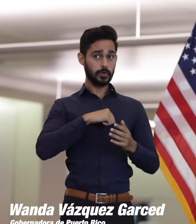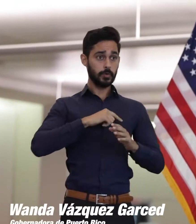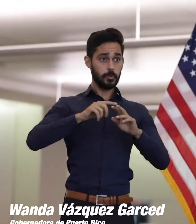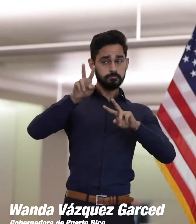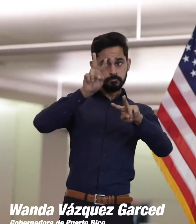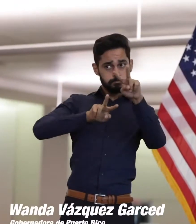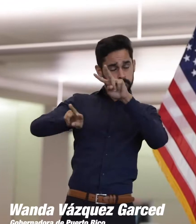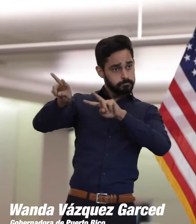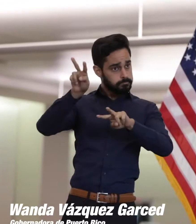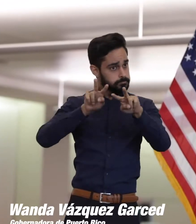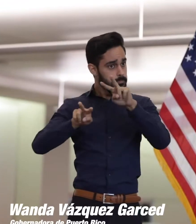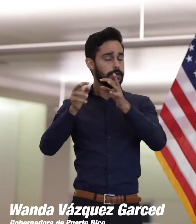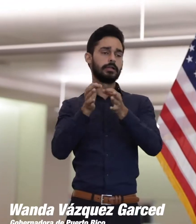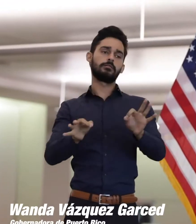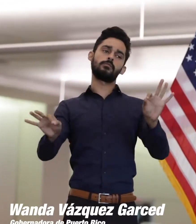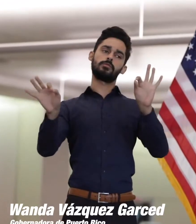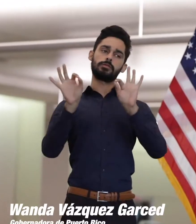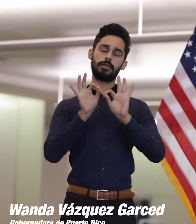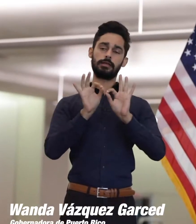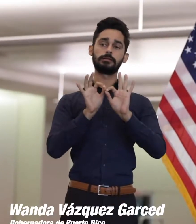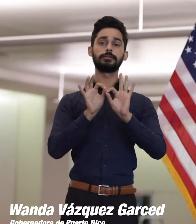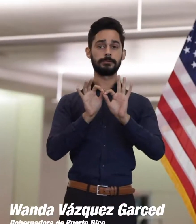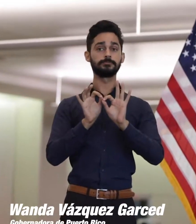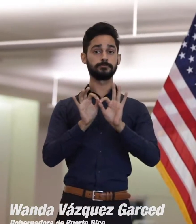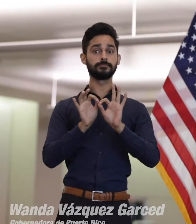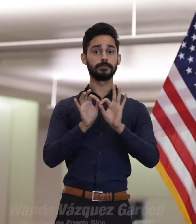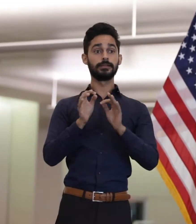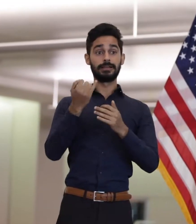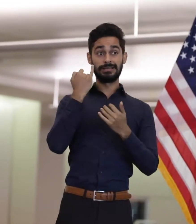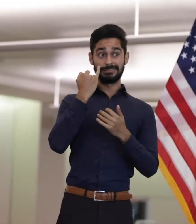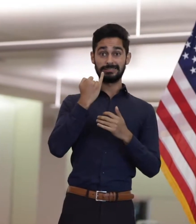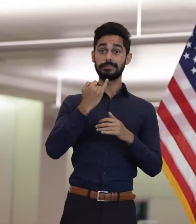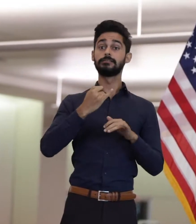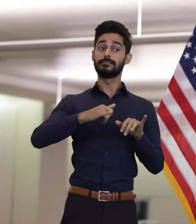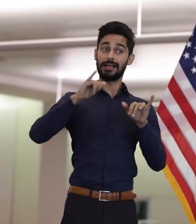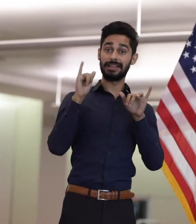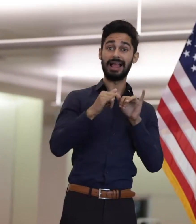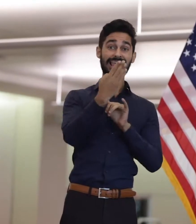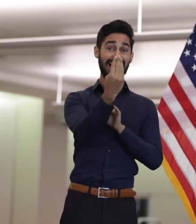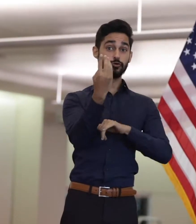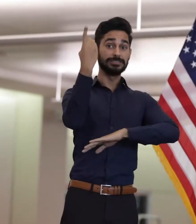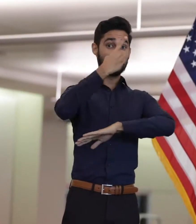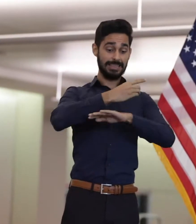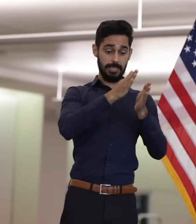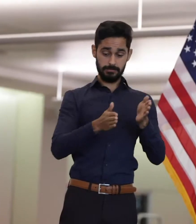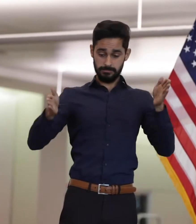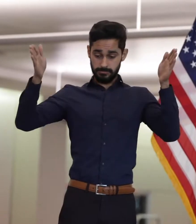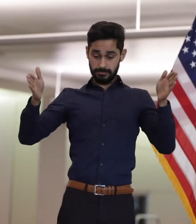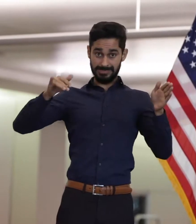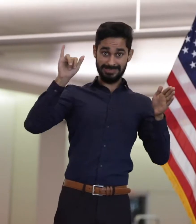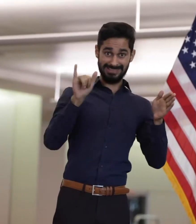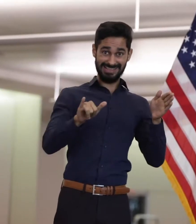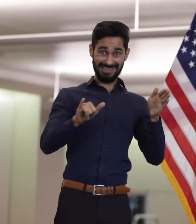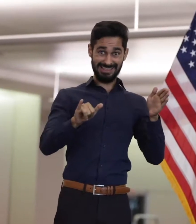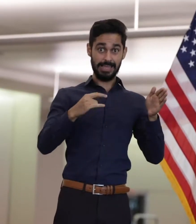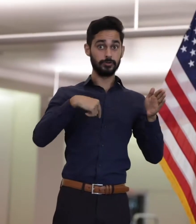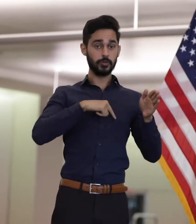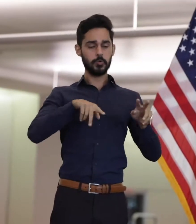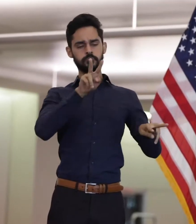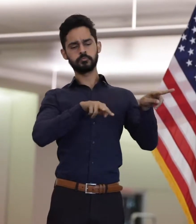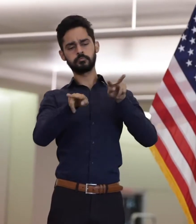personas va a ser inmediatamente, si van a estar en los 14 días en el monitoreo. Pero es importante destacar que vamos a